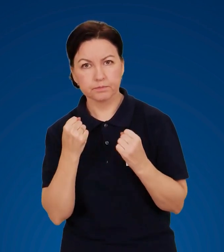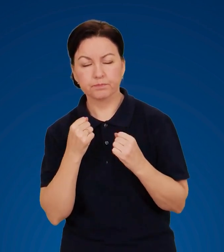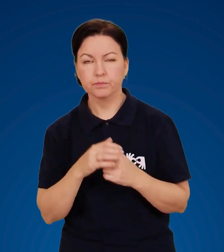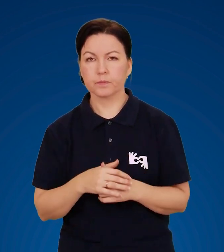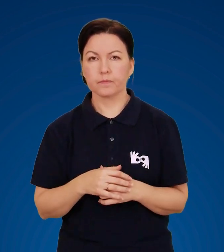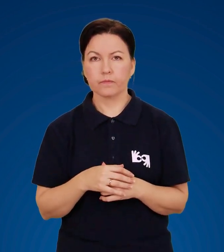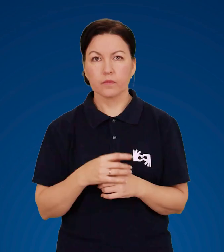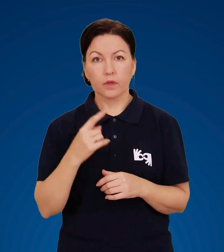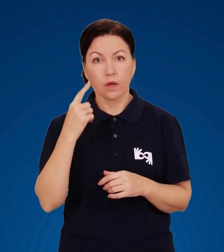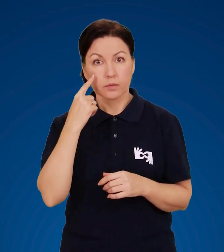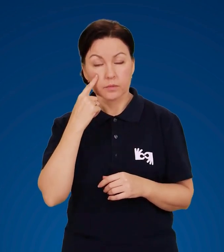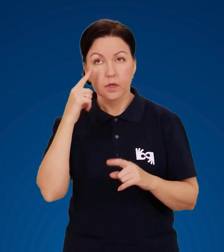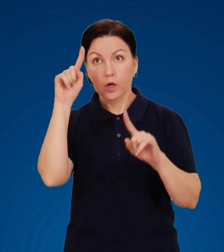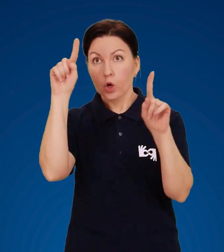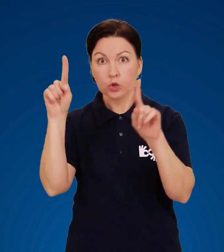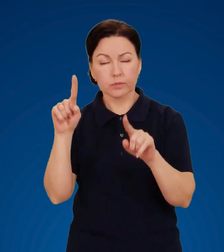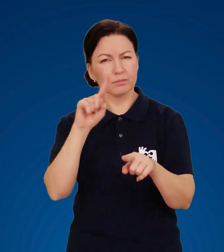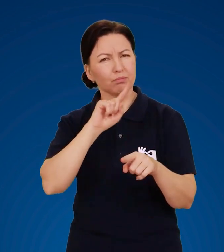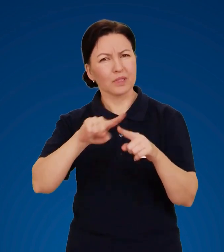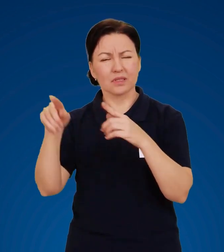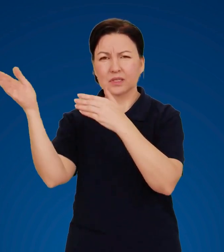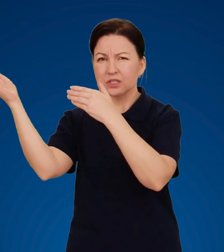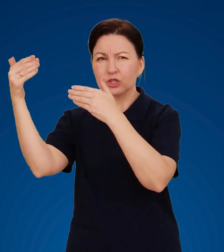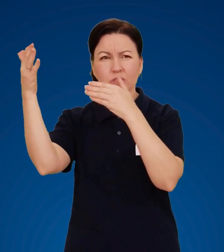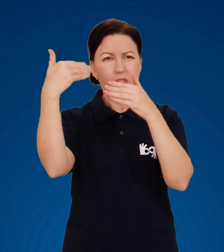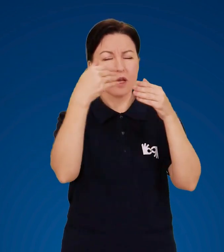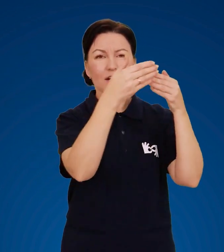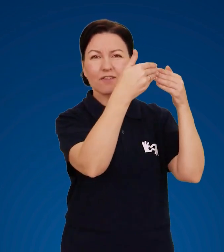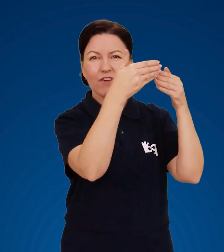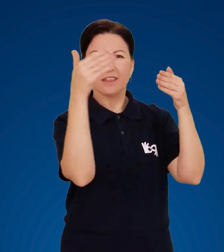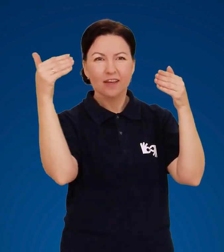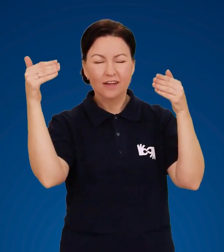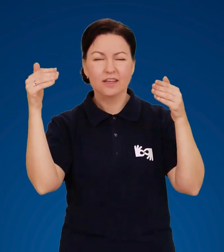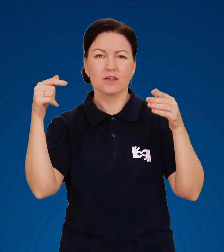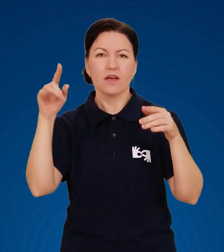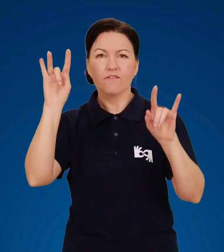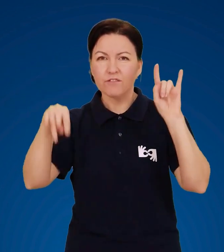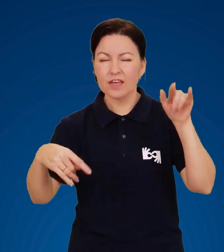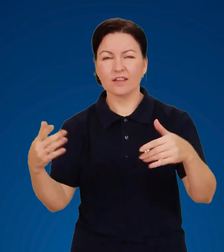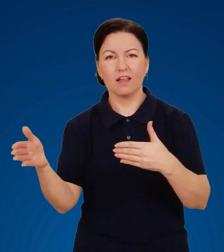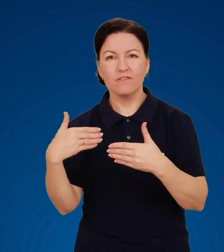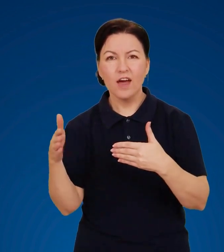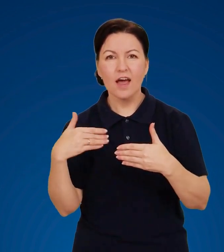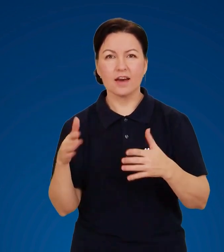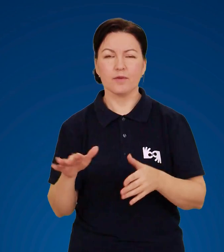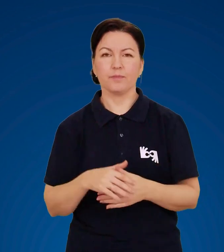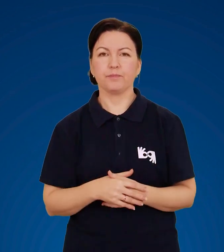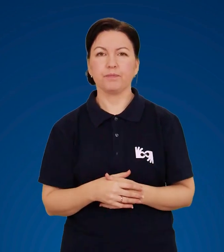При перших ознаках грози зачиніть квартирки, вікна, двері.